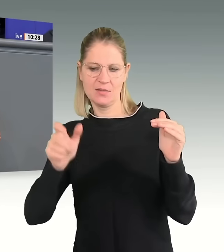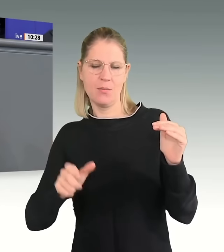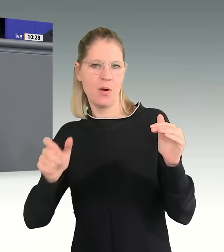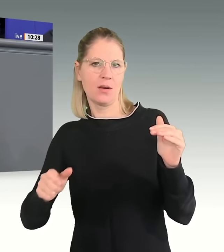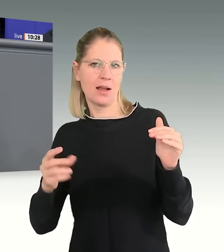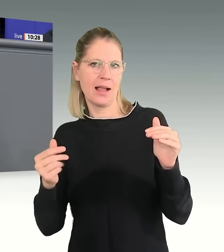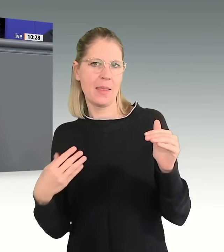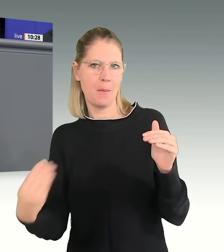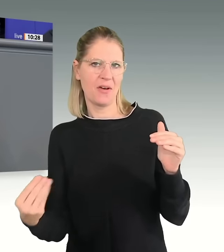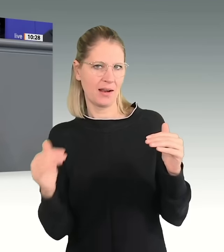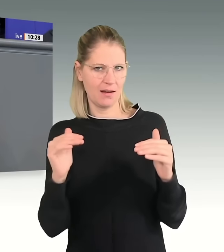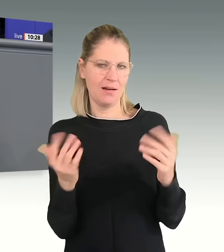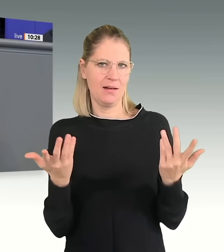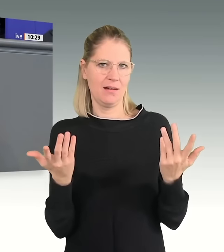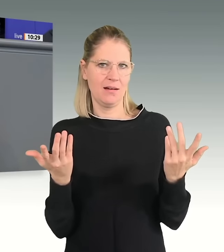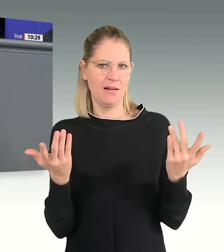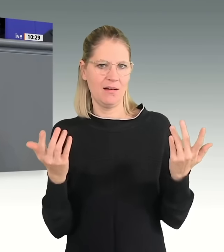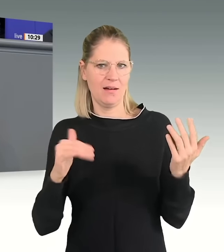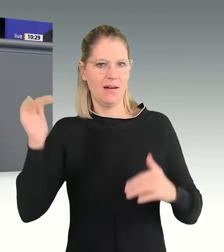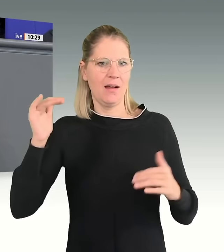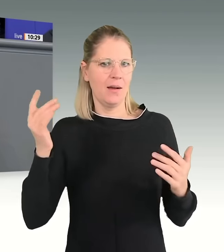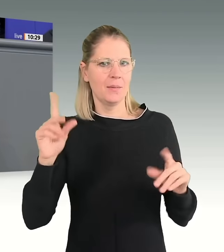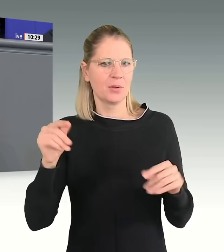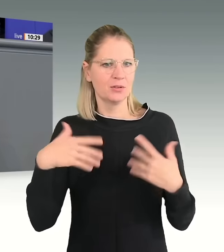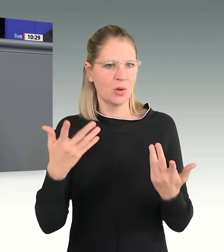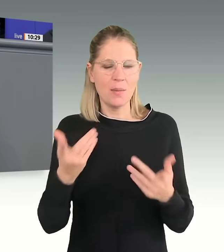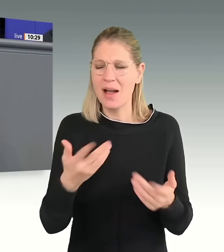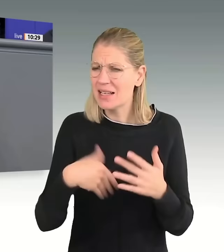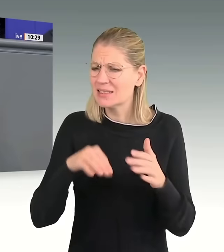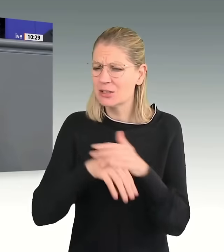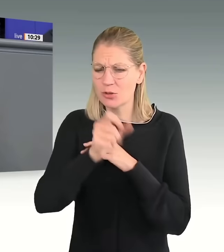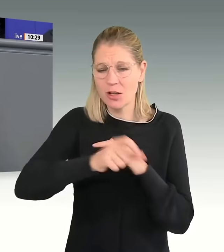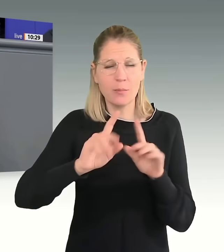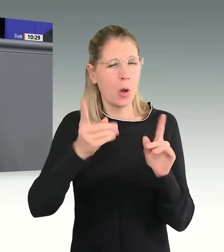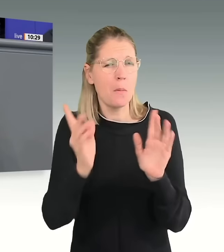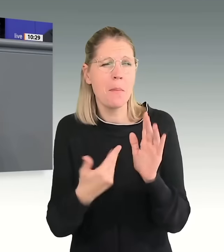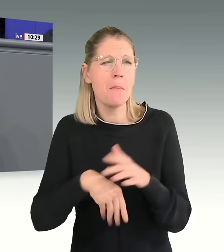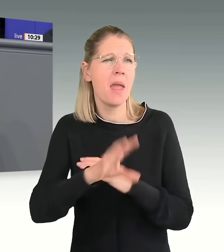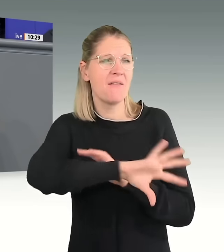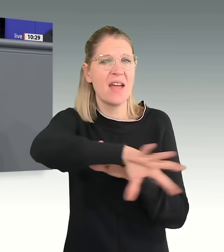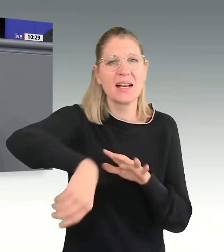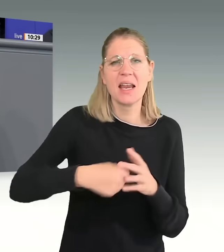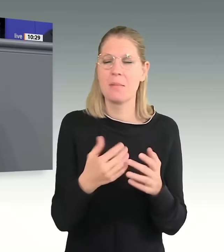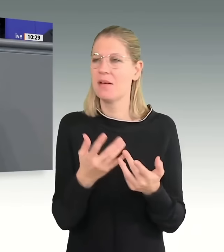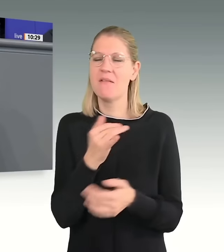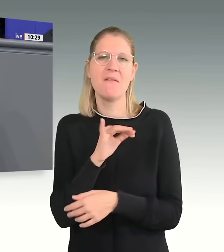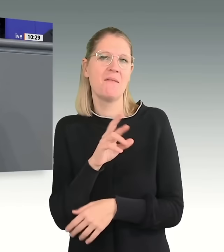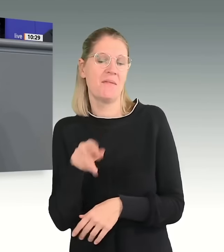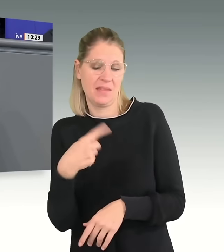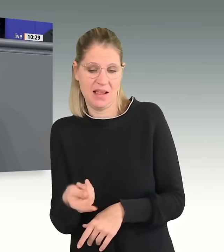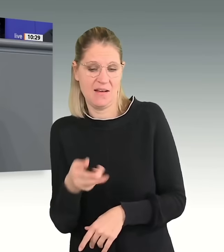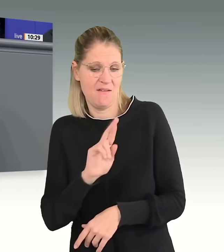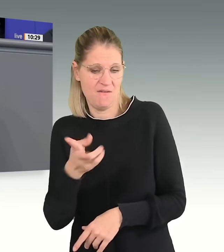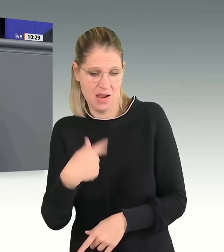Kein Mensch in diesem Land profitiert davon, wenn wir Geflüchteten noch mehr wegnehmen. Setzen Sie sich also lieber dafür ein, dass wir mehr Tarifbindung in diesem Land